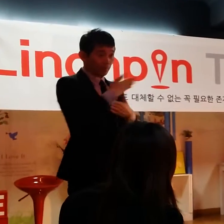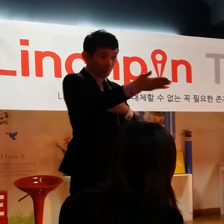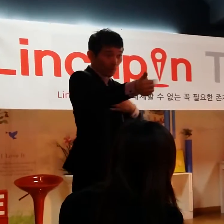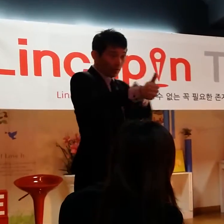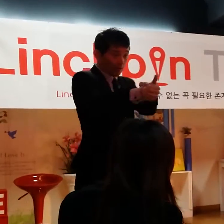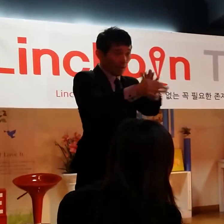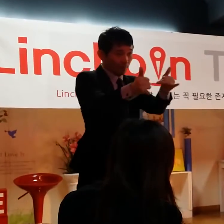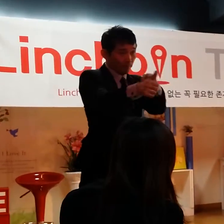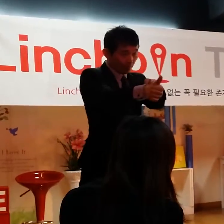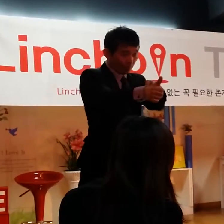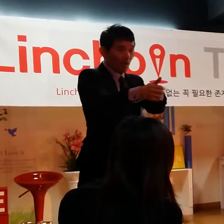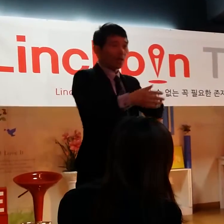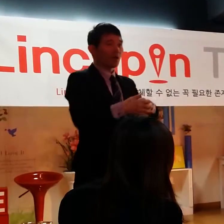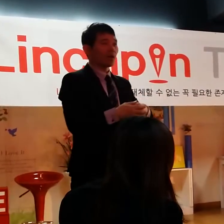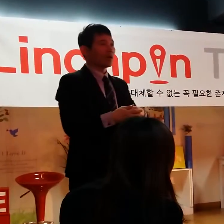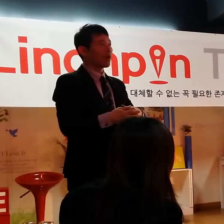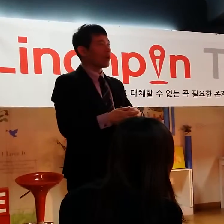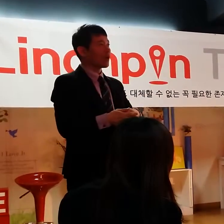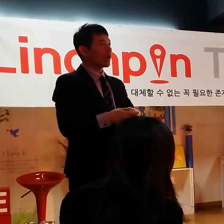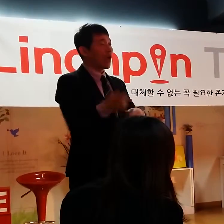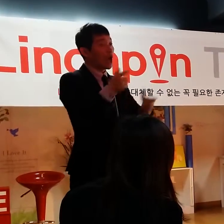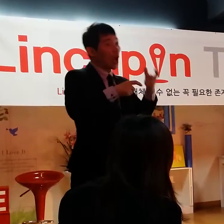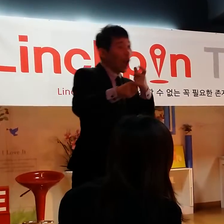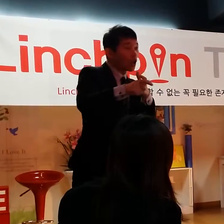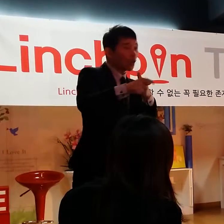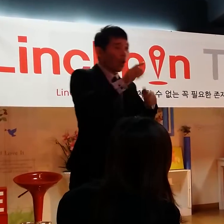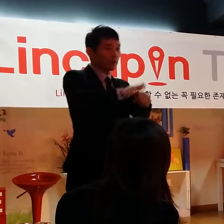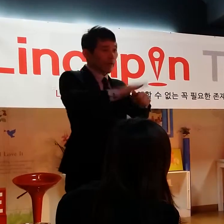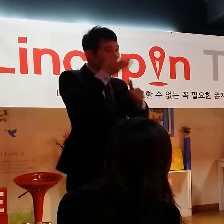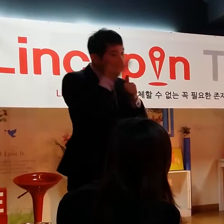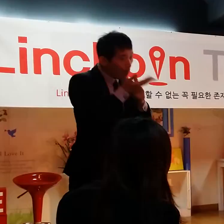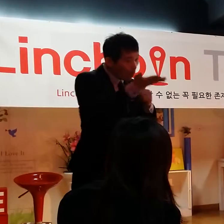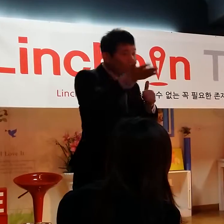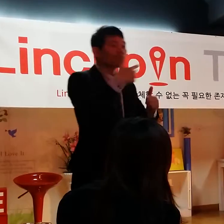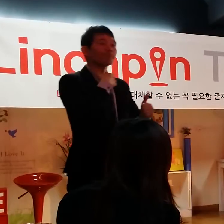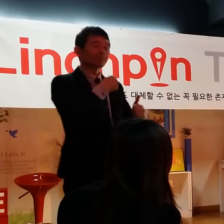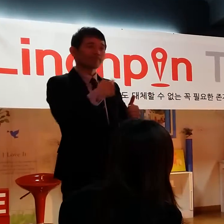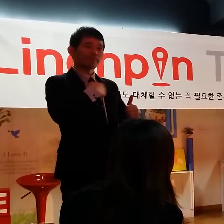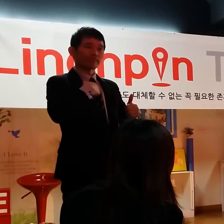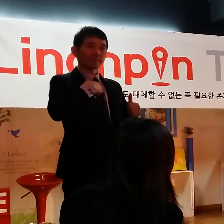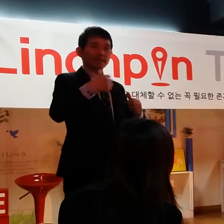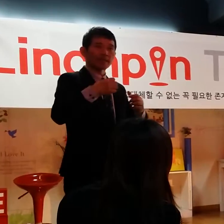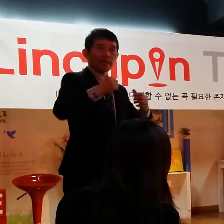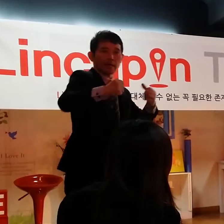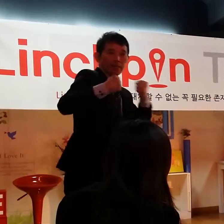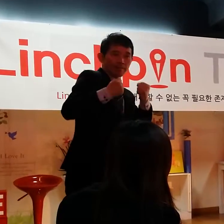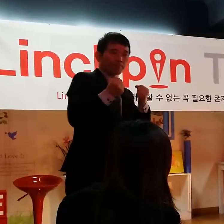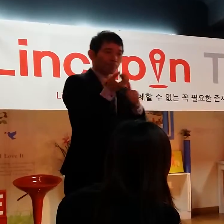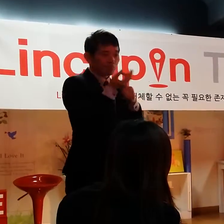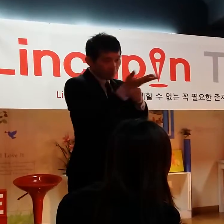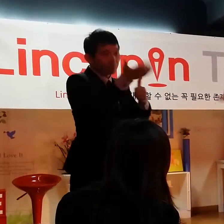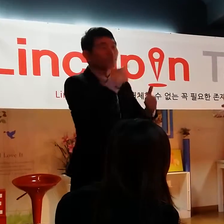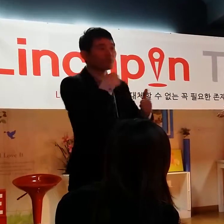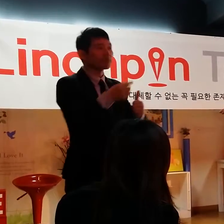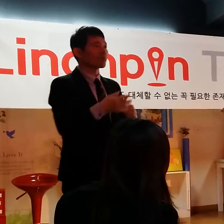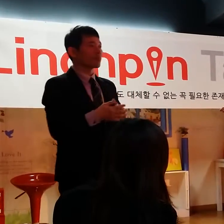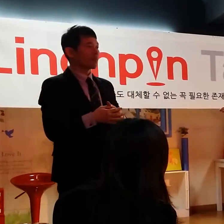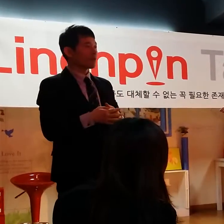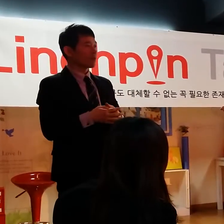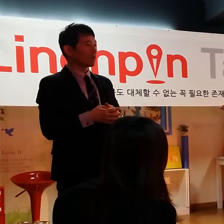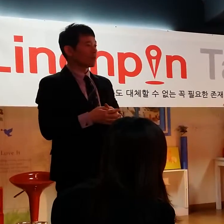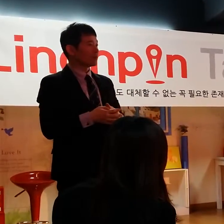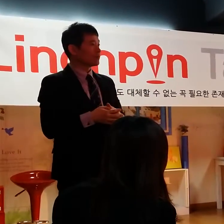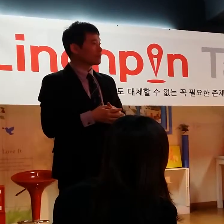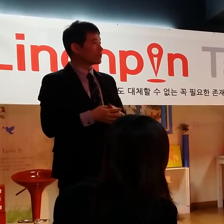조금이라도 좀 잘 보이고자 뭔가 영향력을 행사하고 싶어요. 짜쳐서 못할 뿐이지.